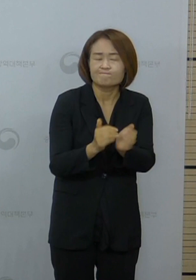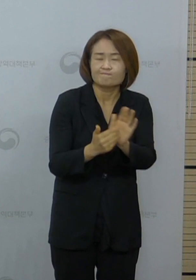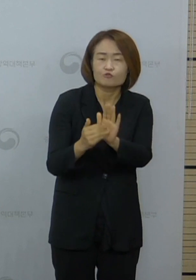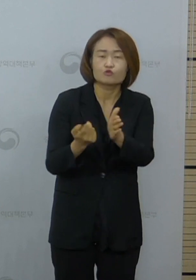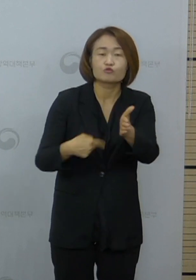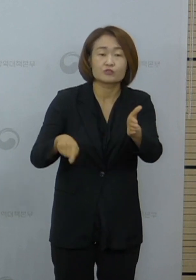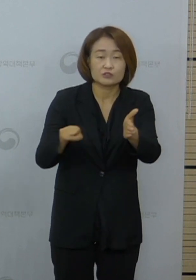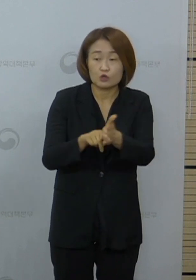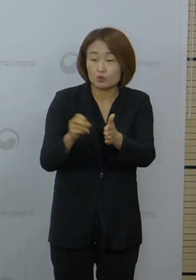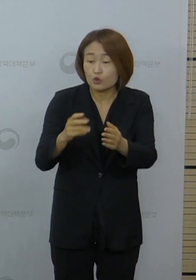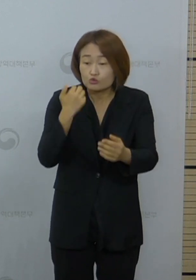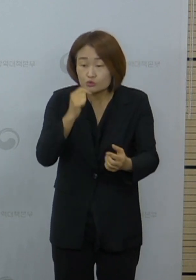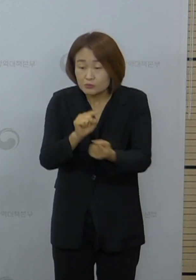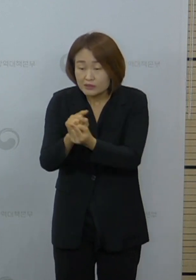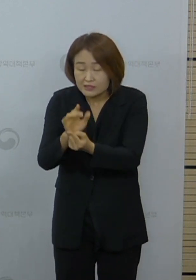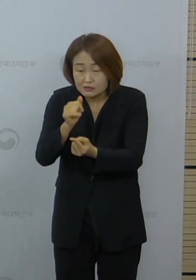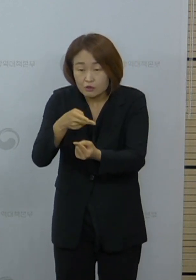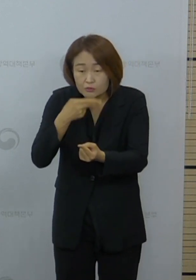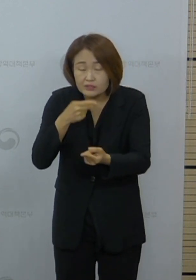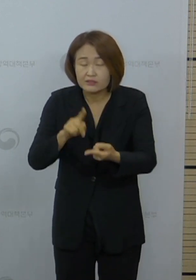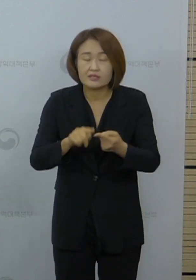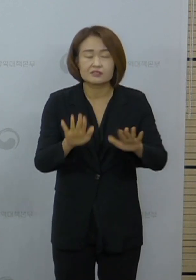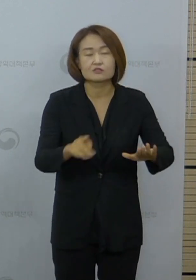역학조사가 진행 중에 있습니다.